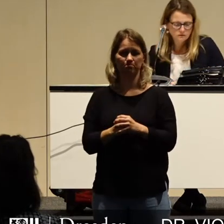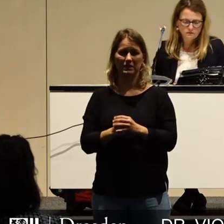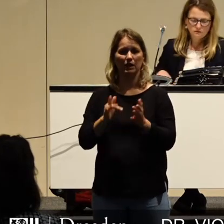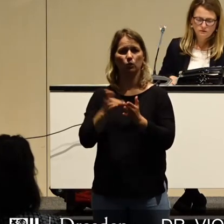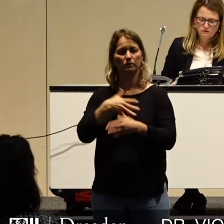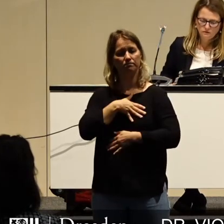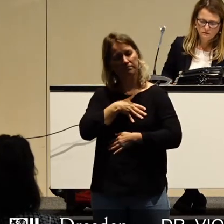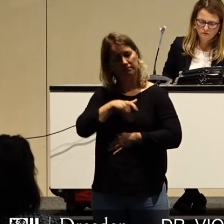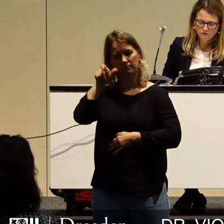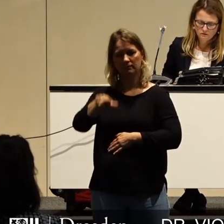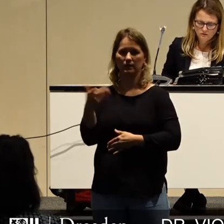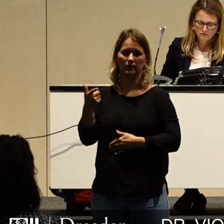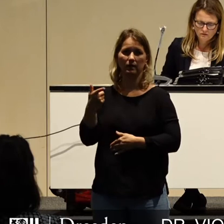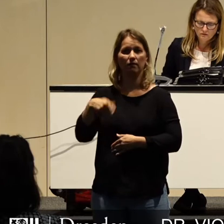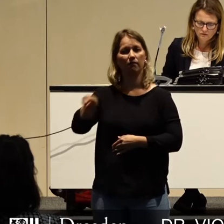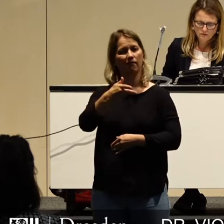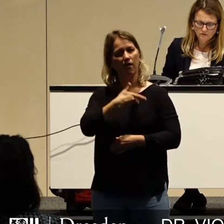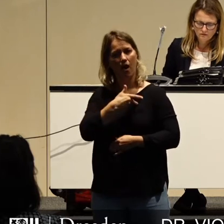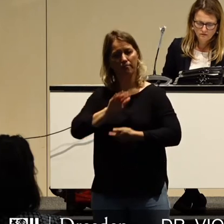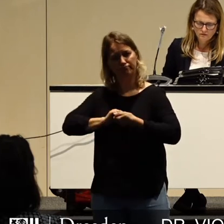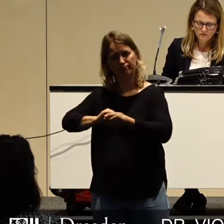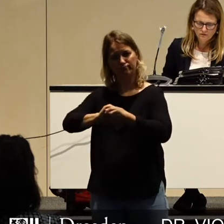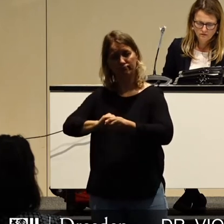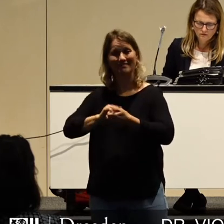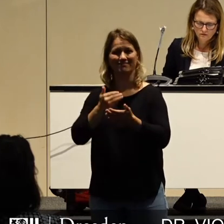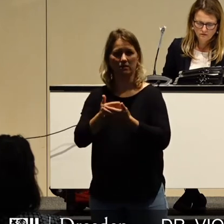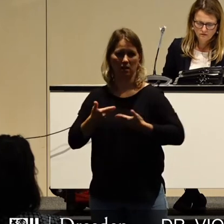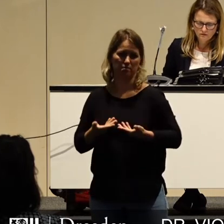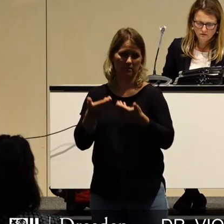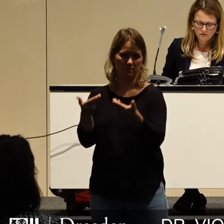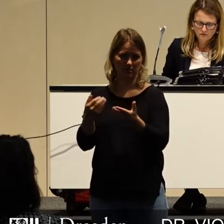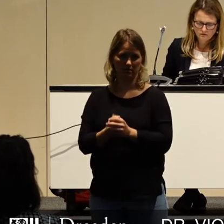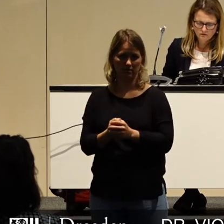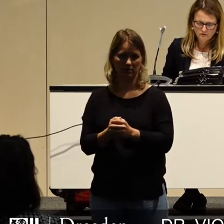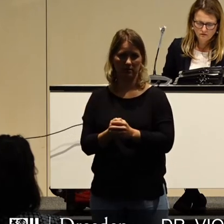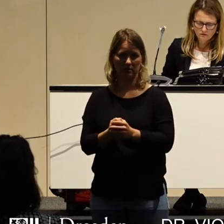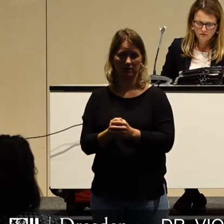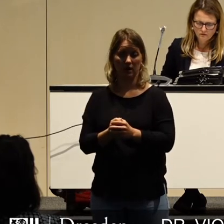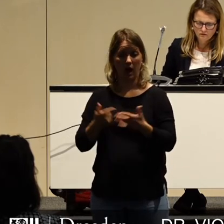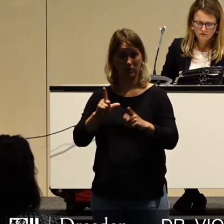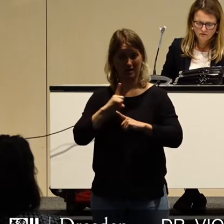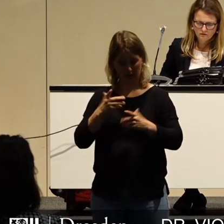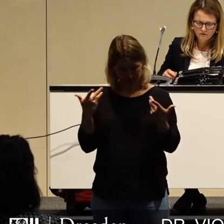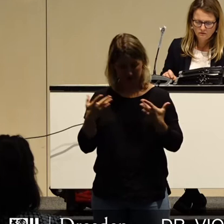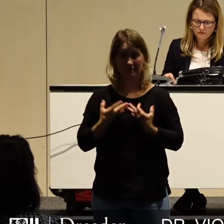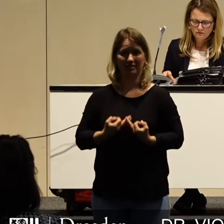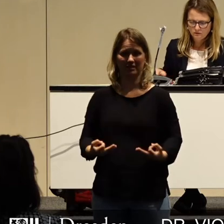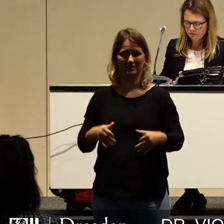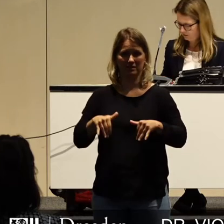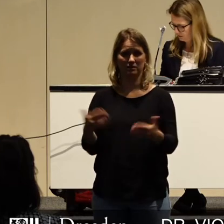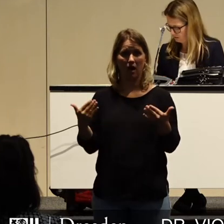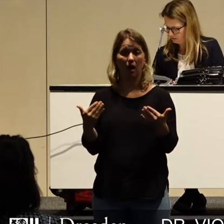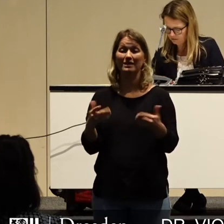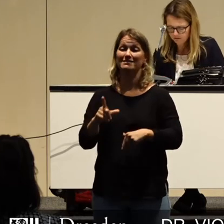Solidarität mit den Armen ihrer Umgebung. Und sie unternahm, ohne selbst viel zu besitzen, eigene